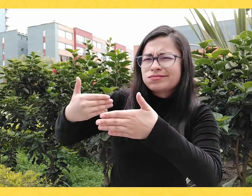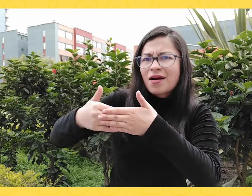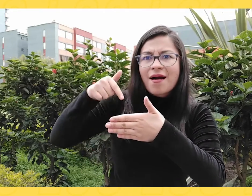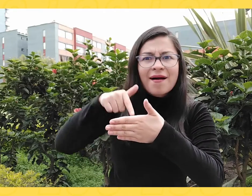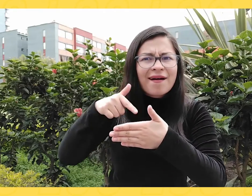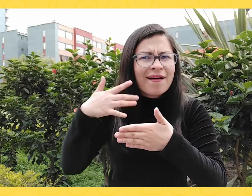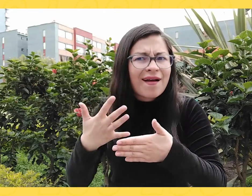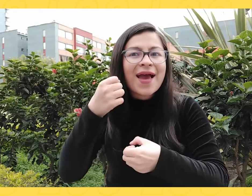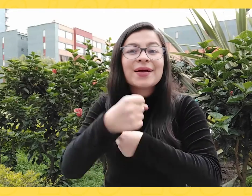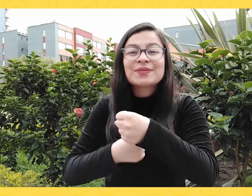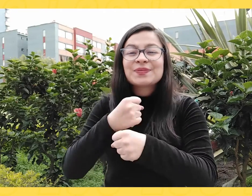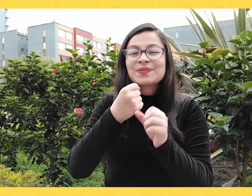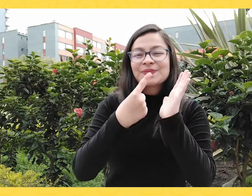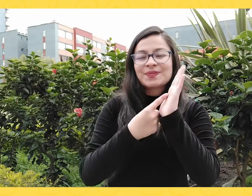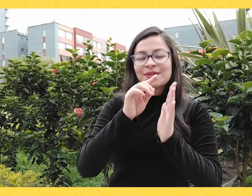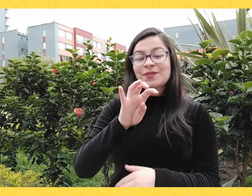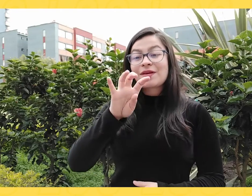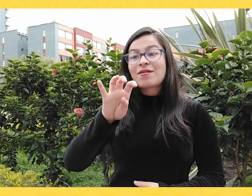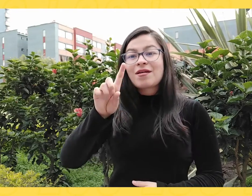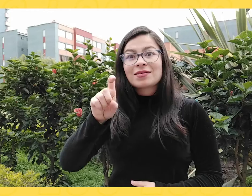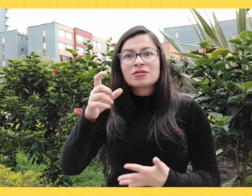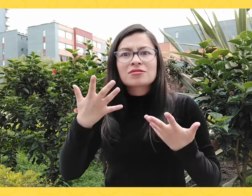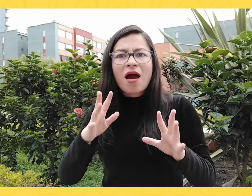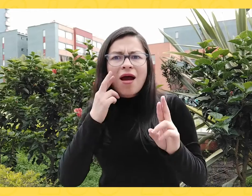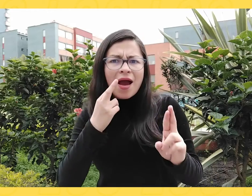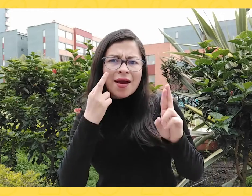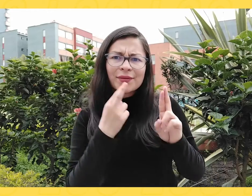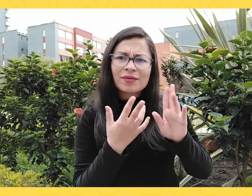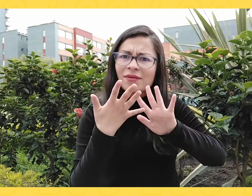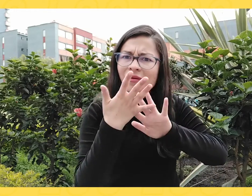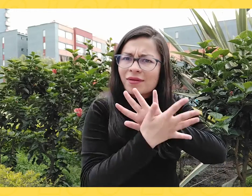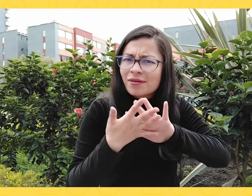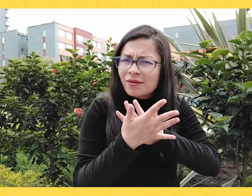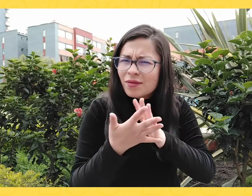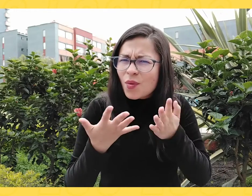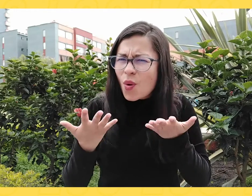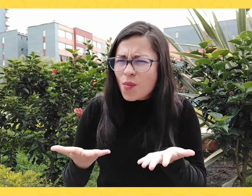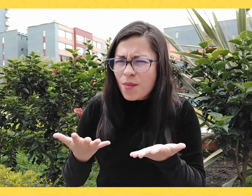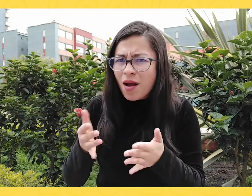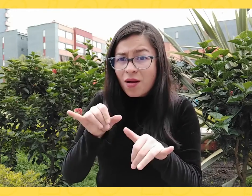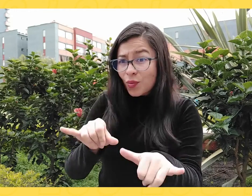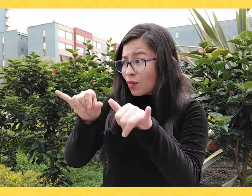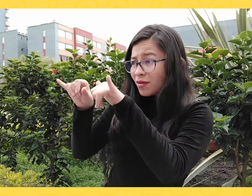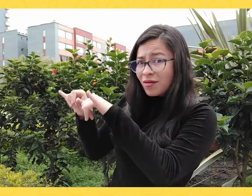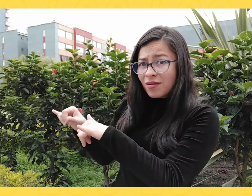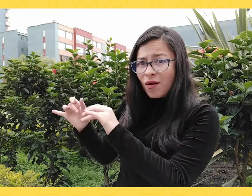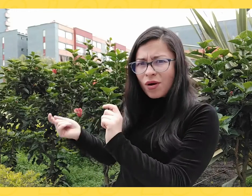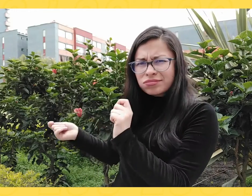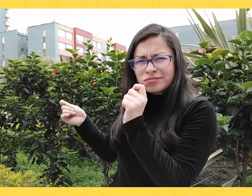experiencias en esta época. Además, se hará una reflexión comparativa del antes y después del reconocimiento